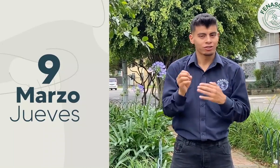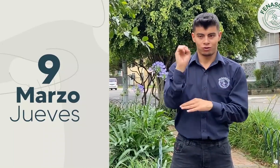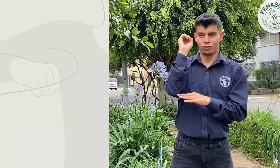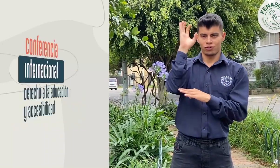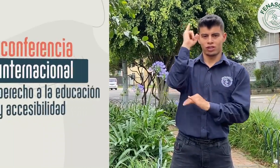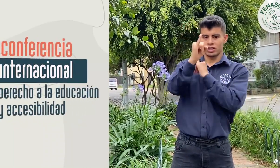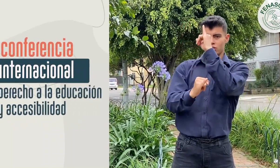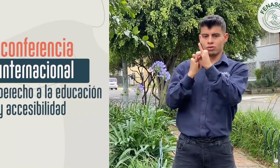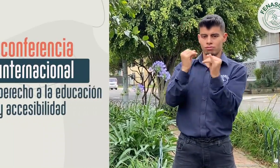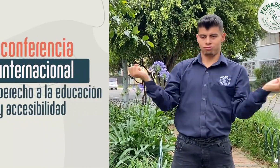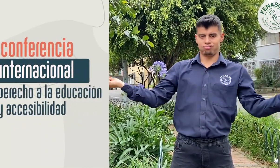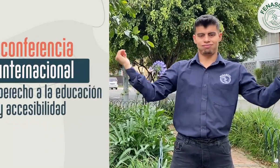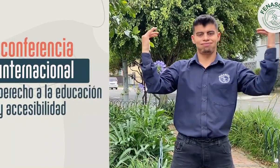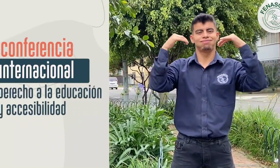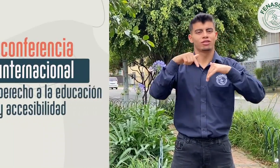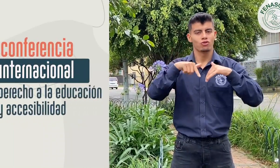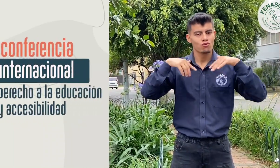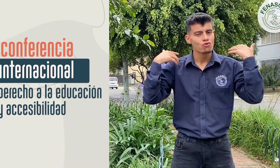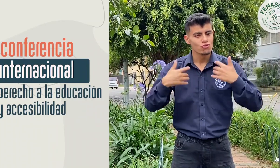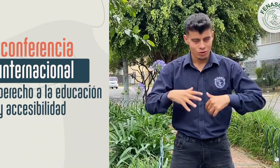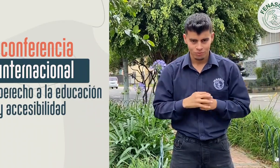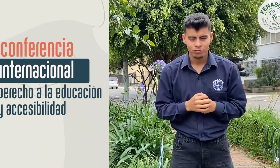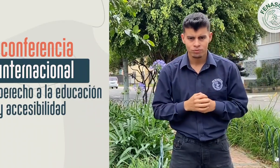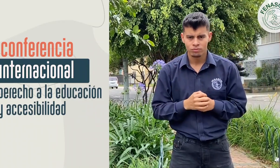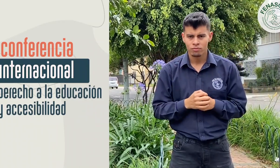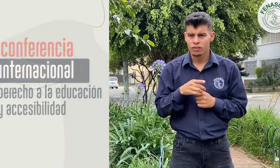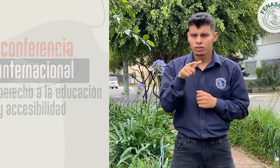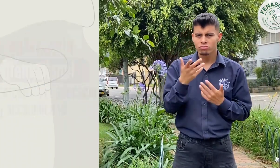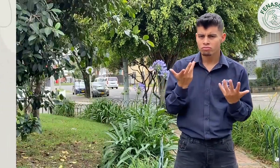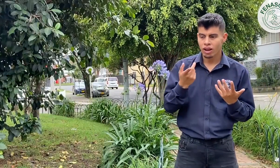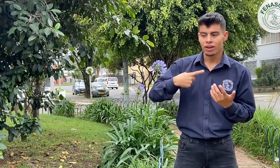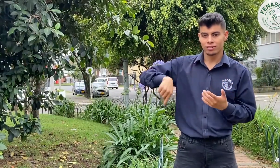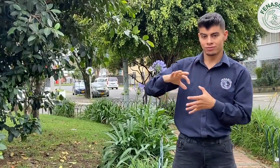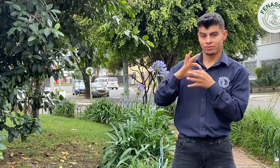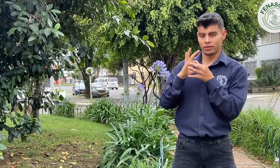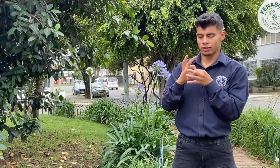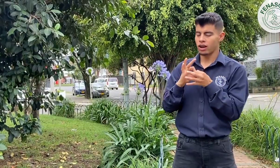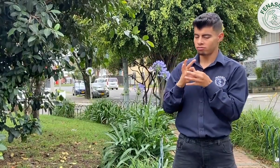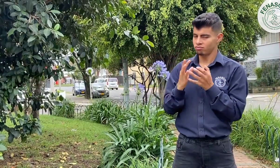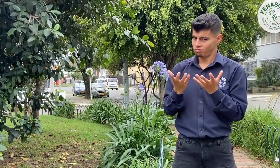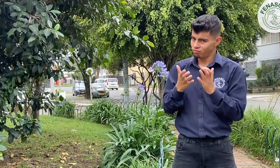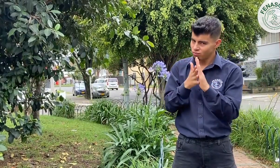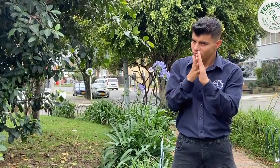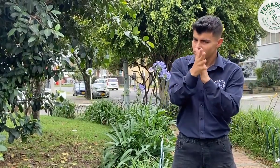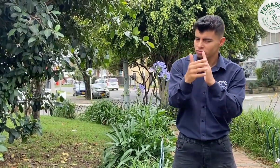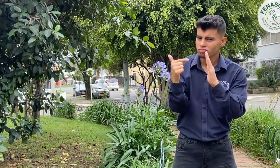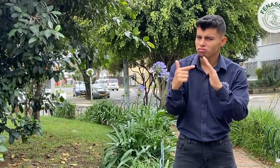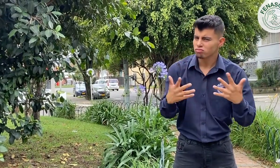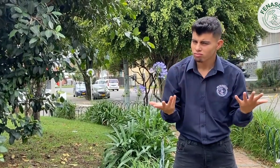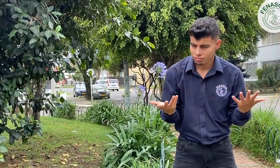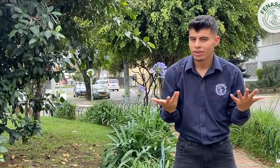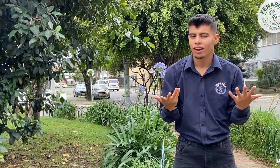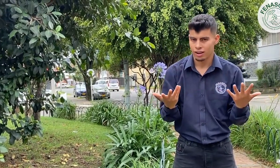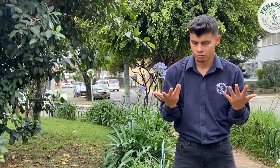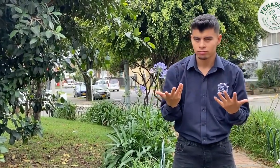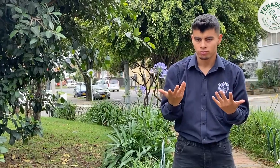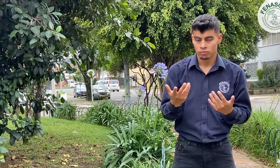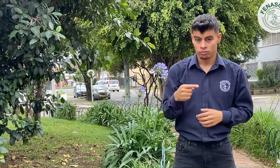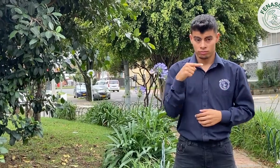de la conferencia internacional. Desde FENASCOL queremos contarles que el listado de personas